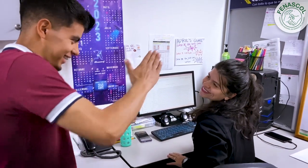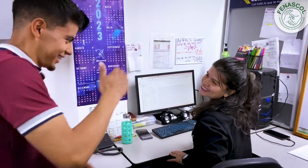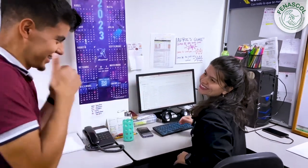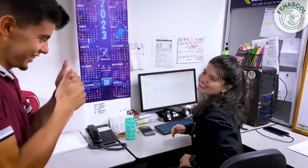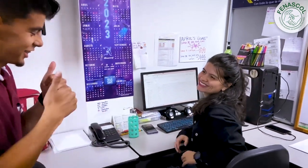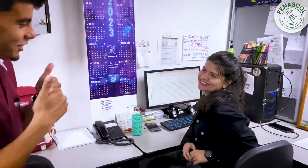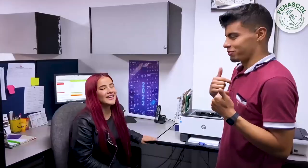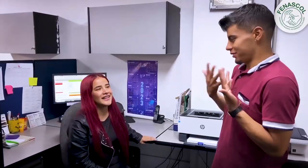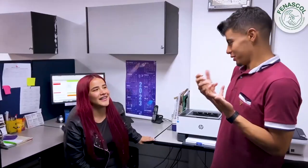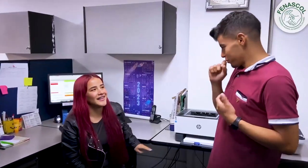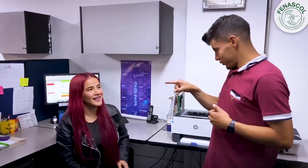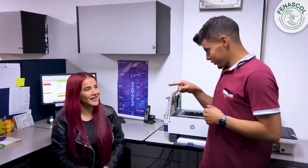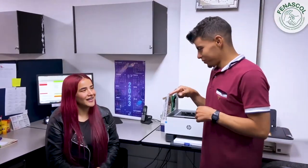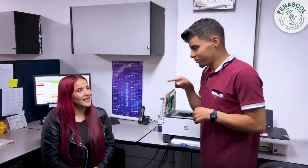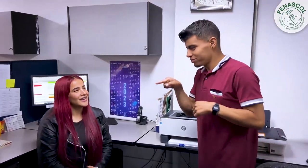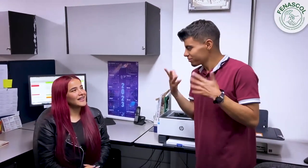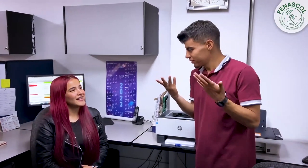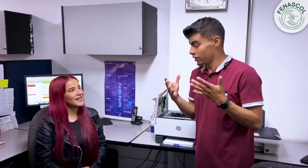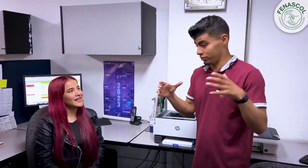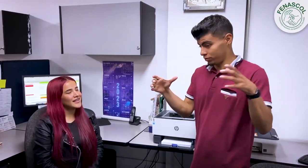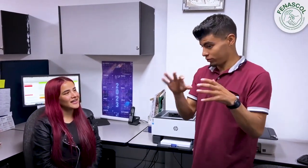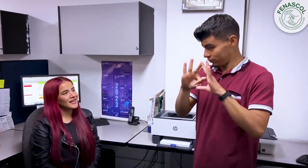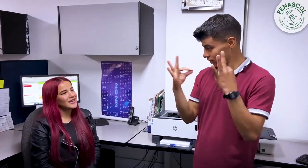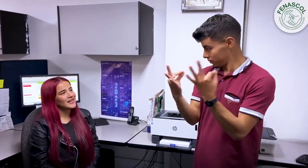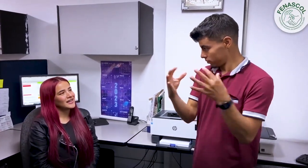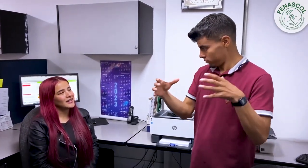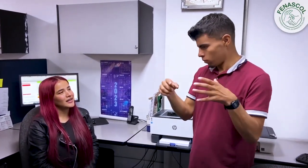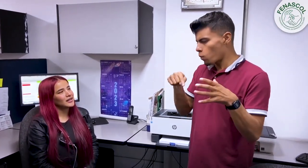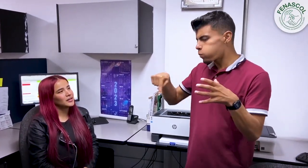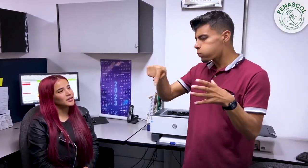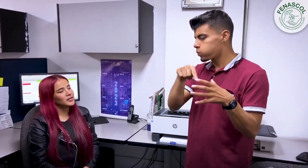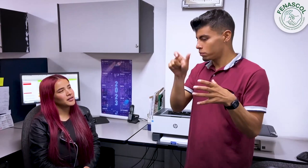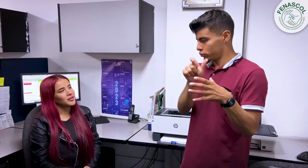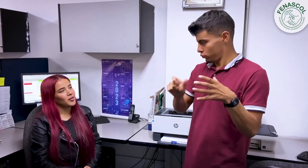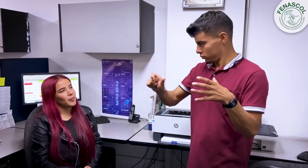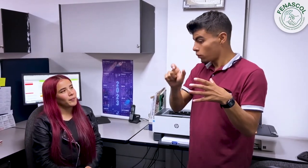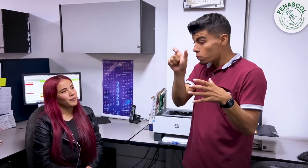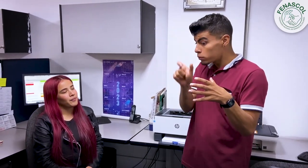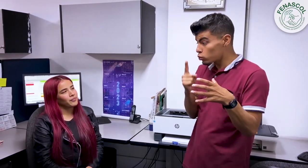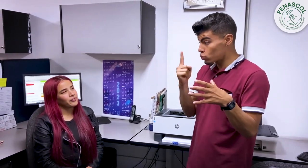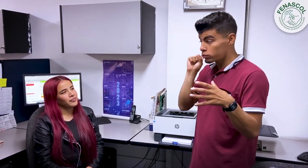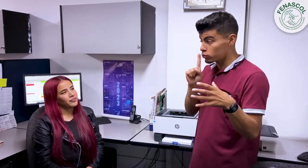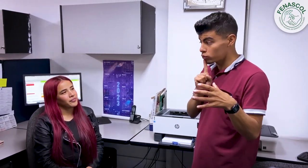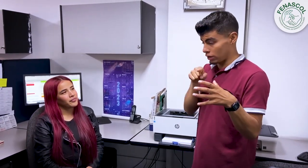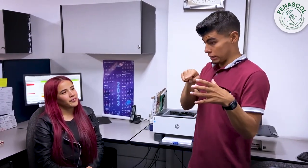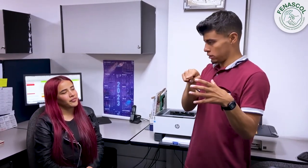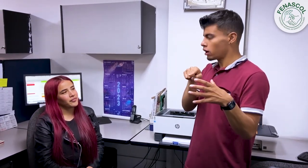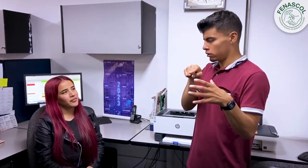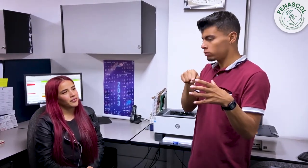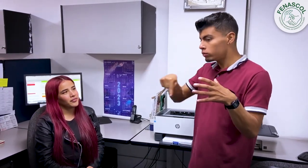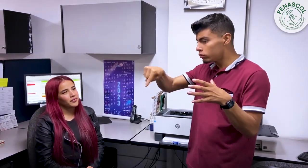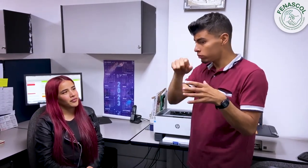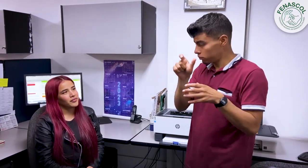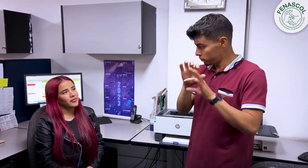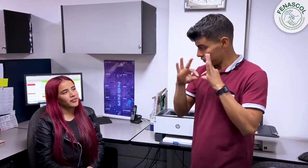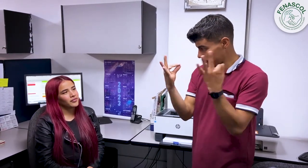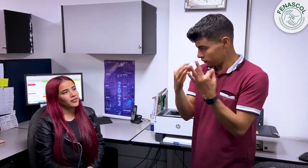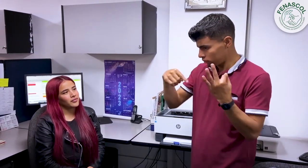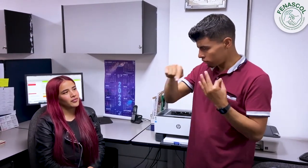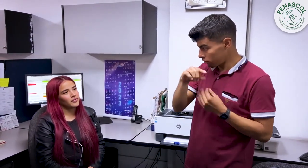Hola, ¿bien? Quiero hacerte una pregunta, ¿crees que únicamente los familiares de las personas sordas deben